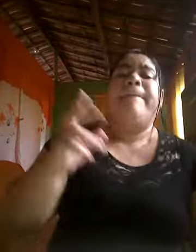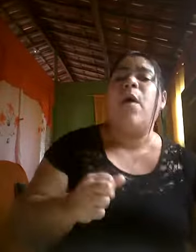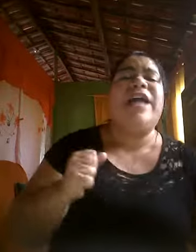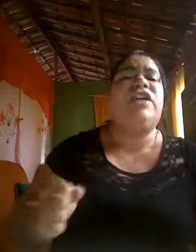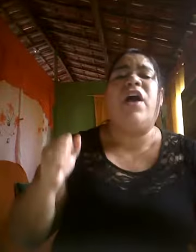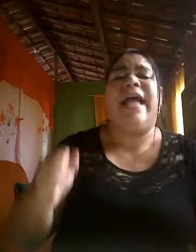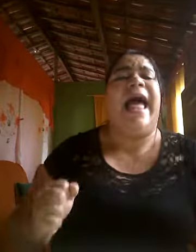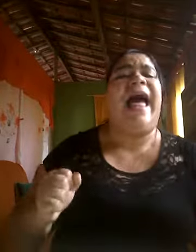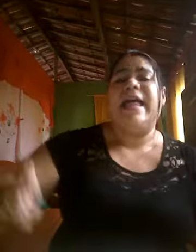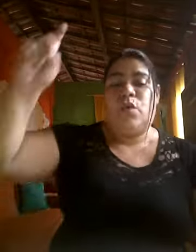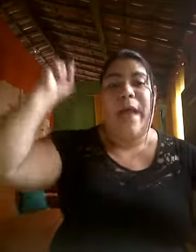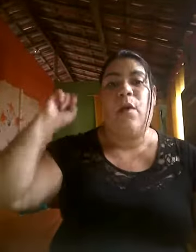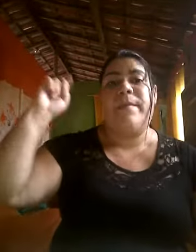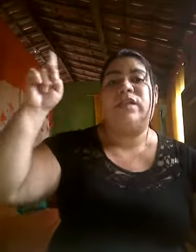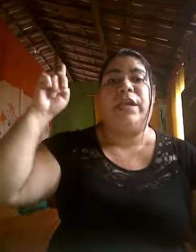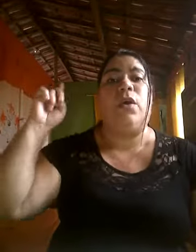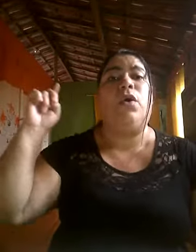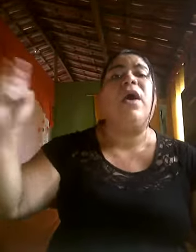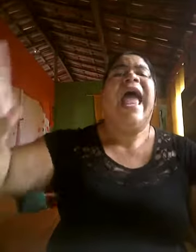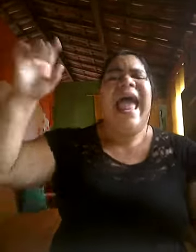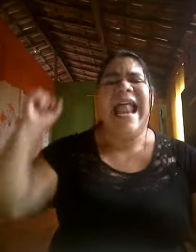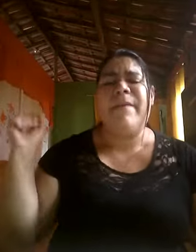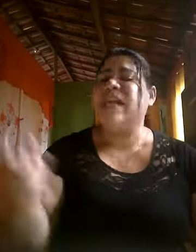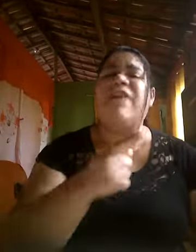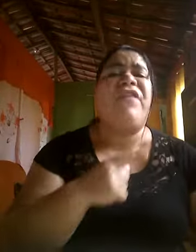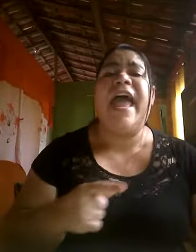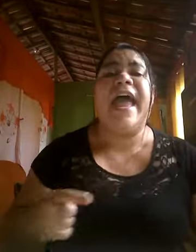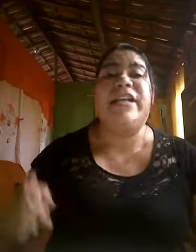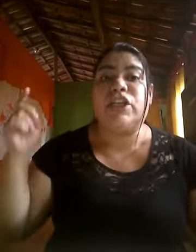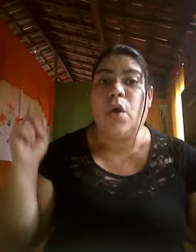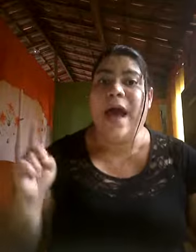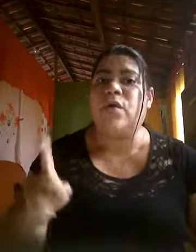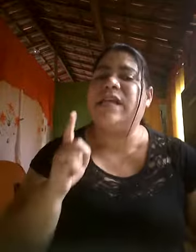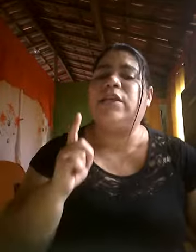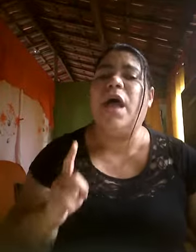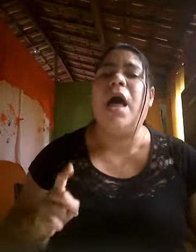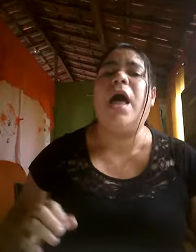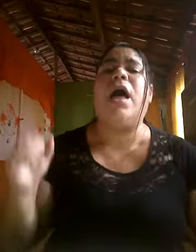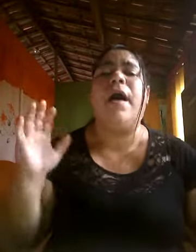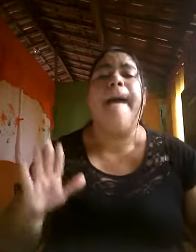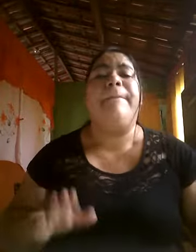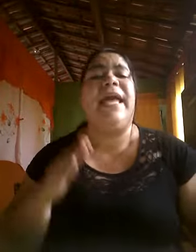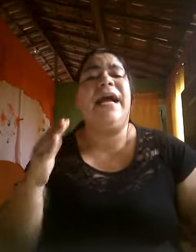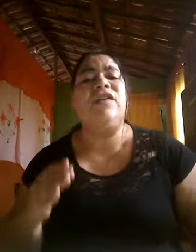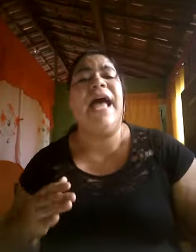Meu advogado é o meu Senhor Ele me defende do acusador Minha causa